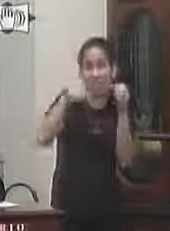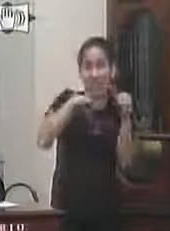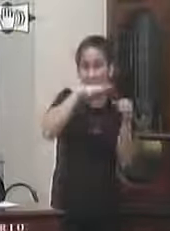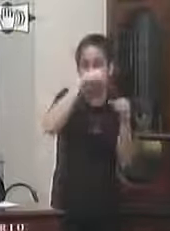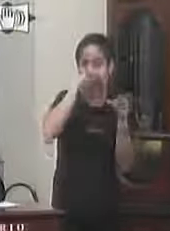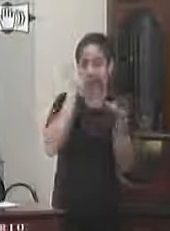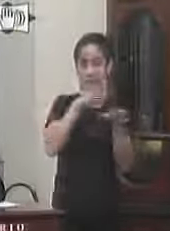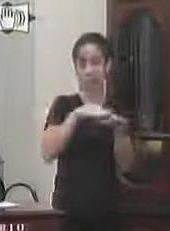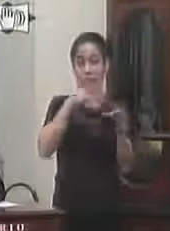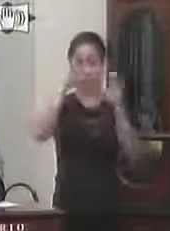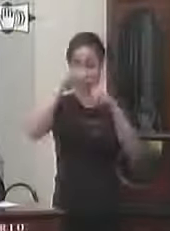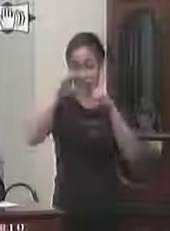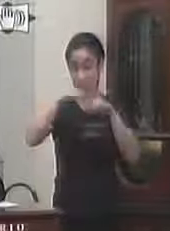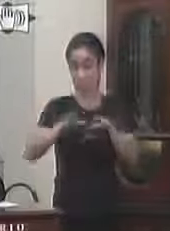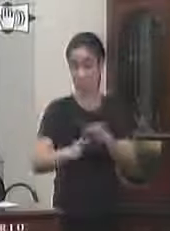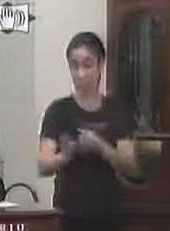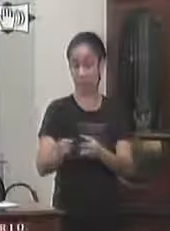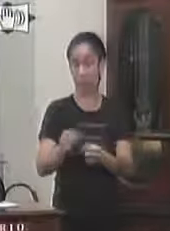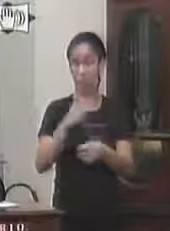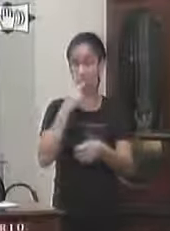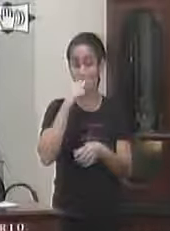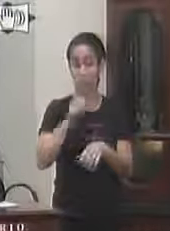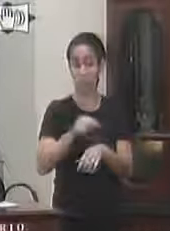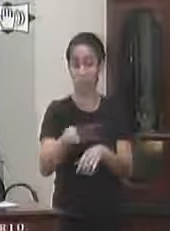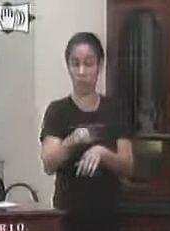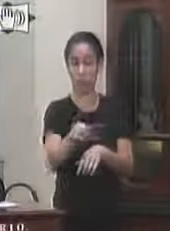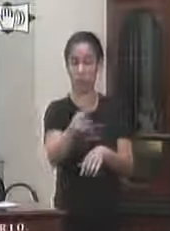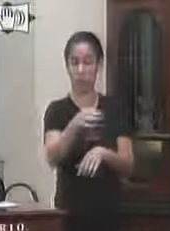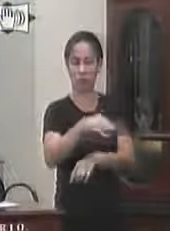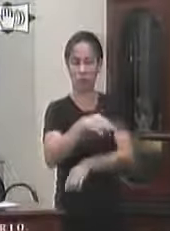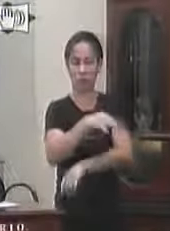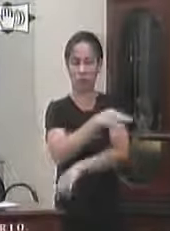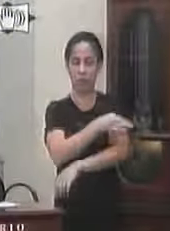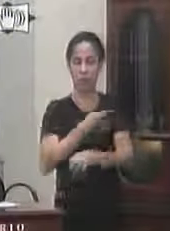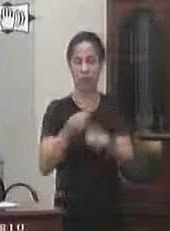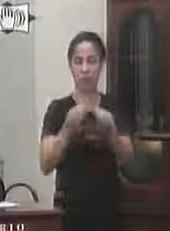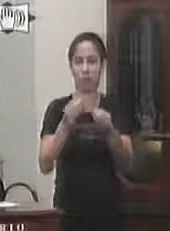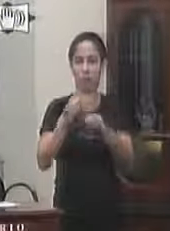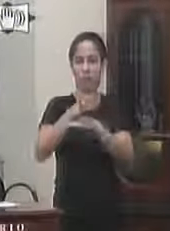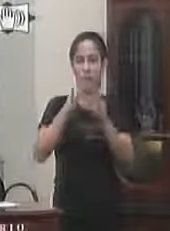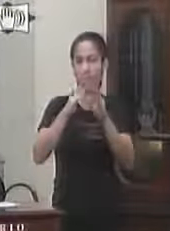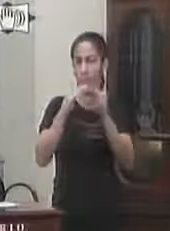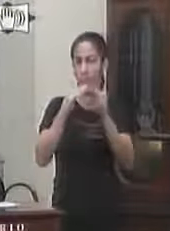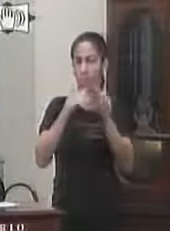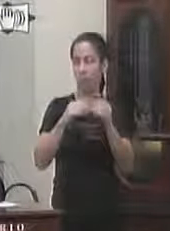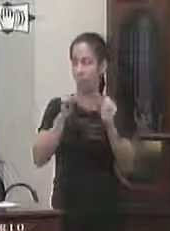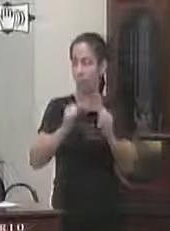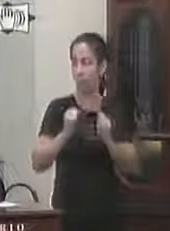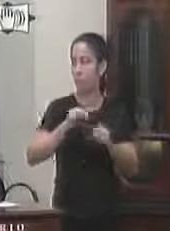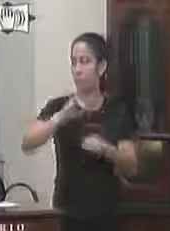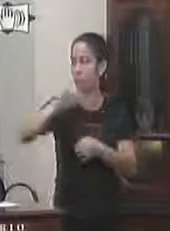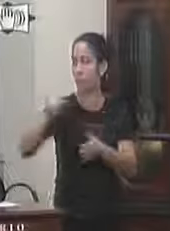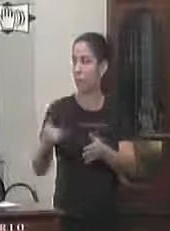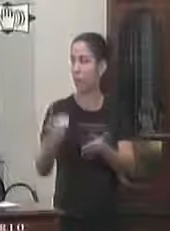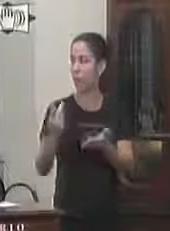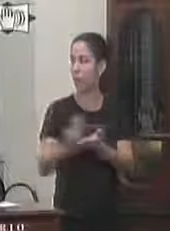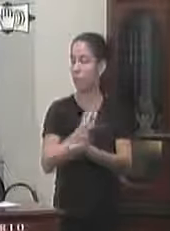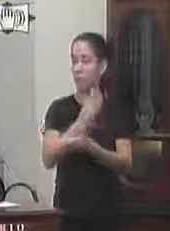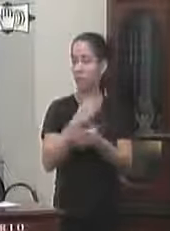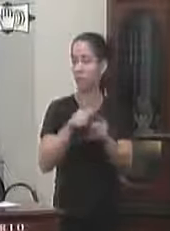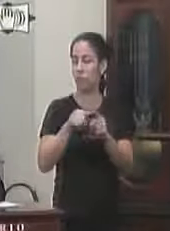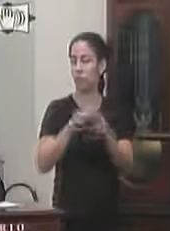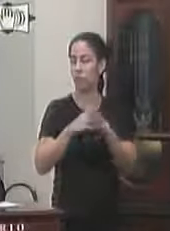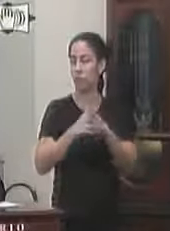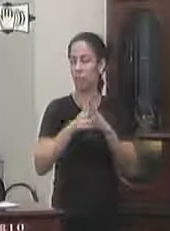água contaminada propicia o aparecimento de roedores e diversos insetos que invadem as residências podendo causar acidentes desta forma de modo a